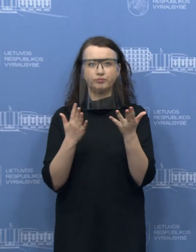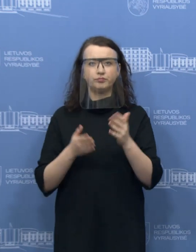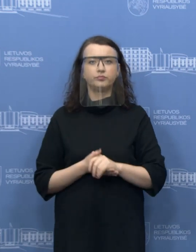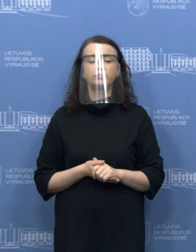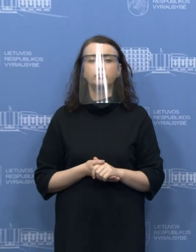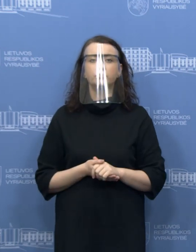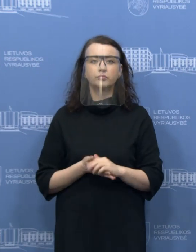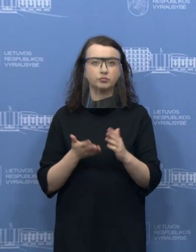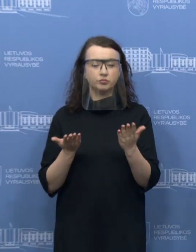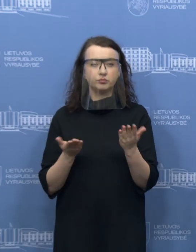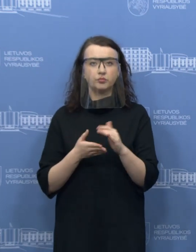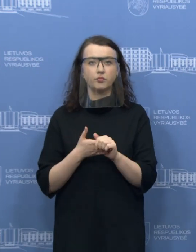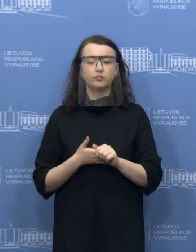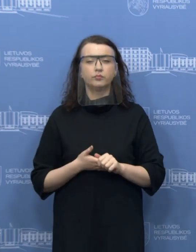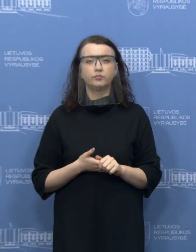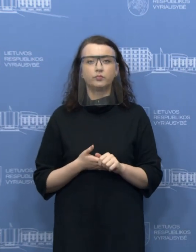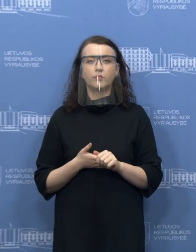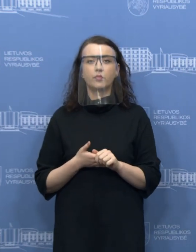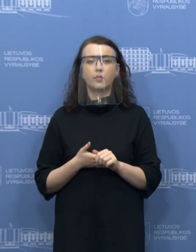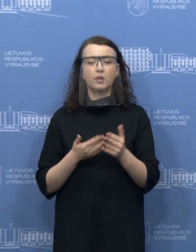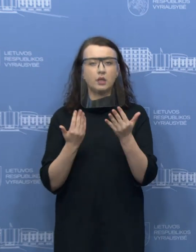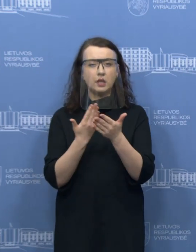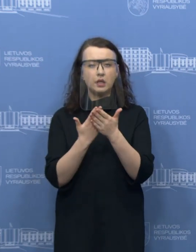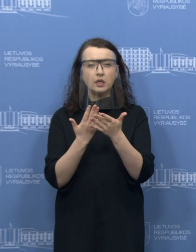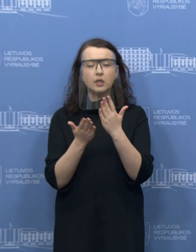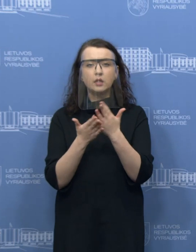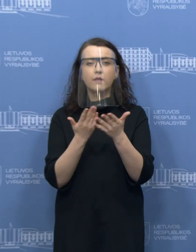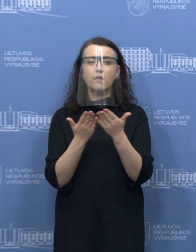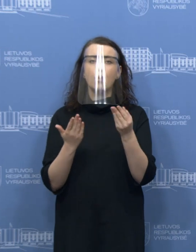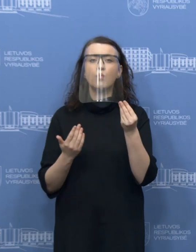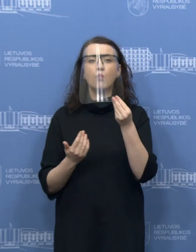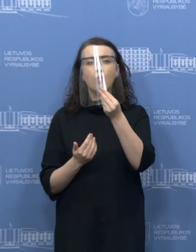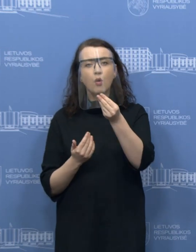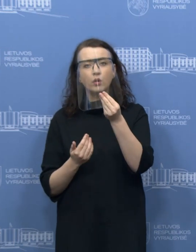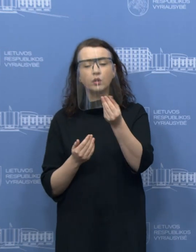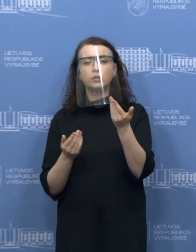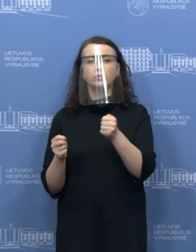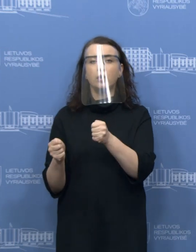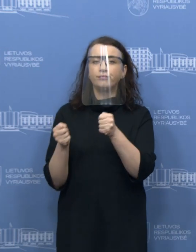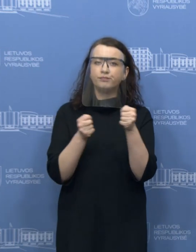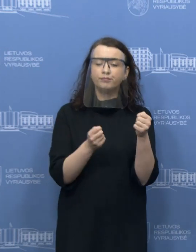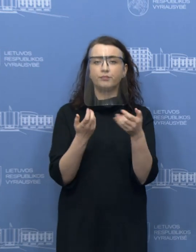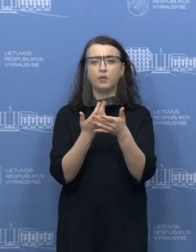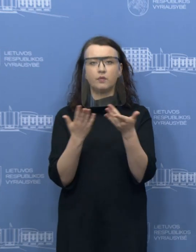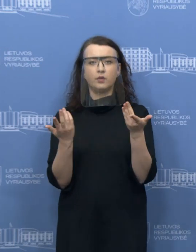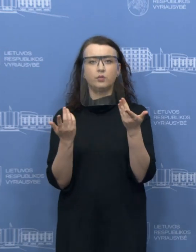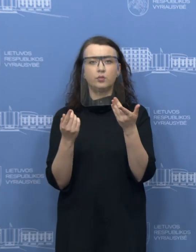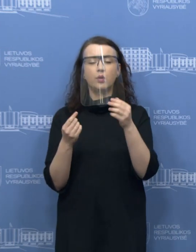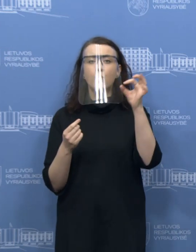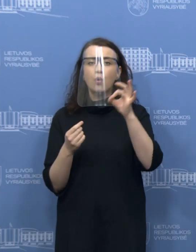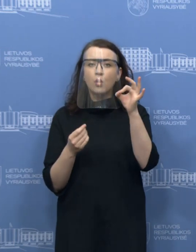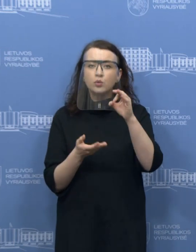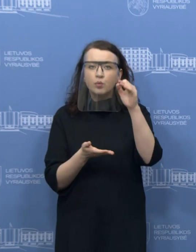Tai šios priemonės tiek dėl mokesčio atidėjimo, tiek dėl spinigų netaikymo, tiek